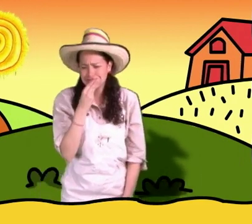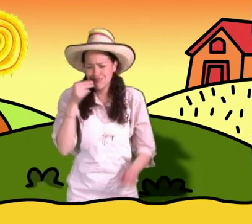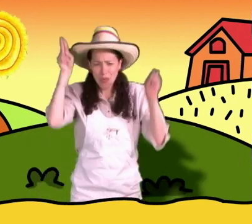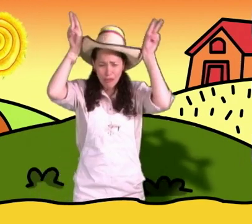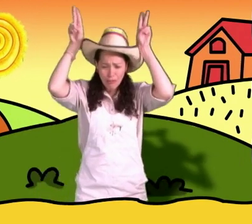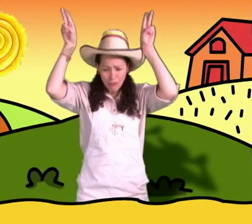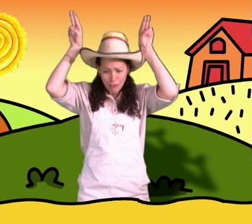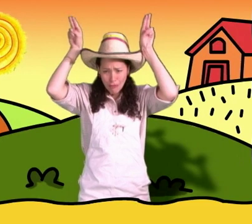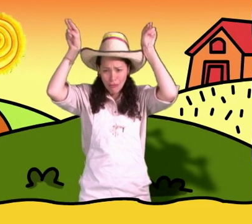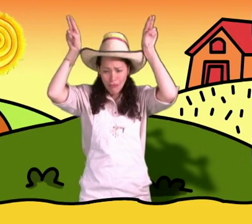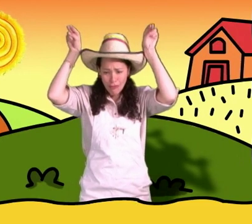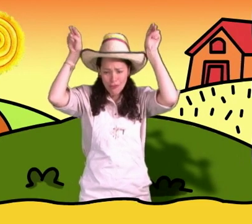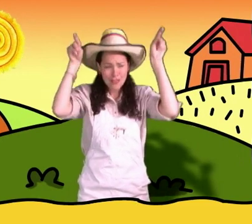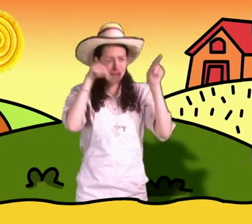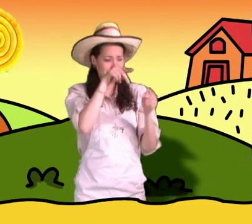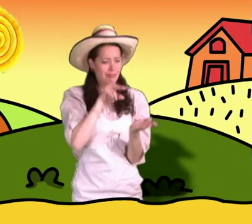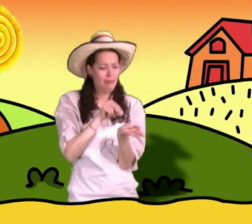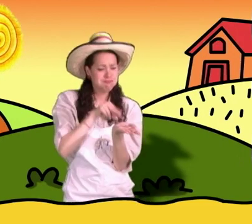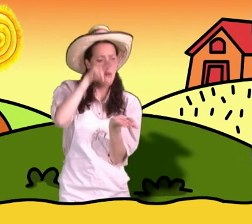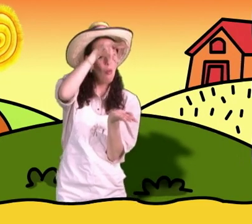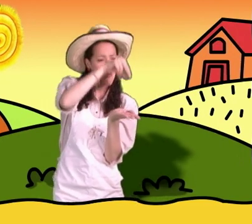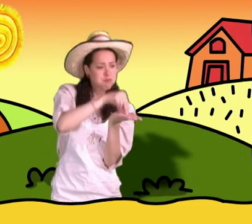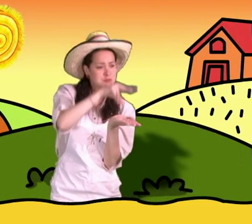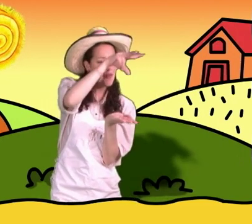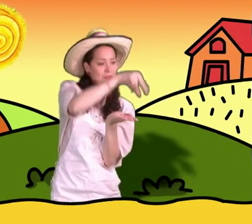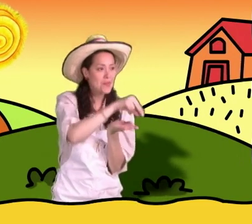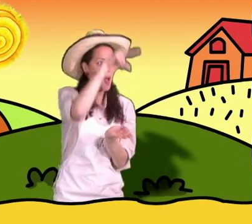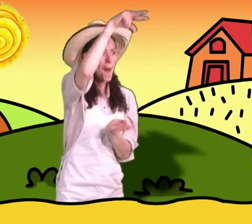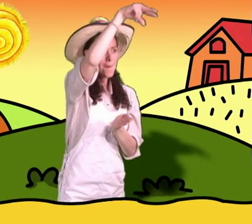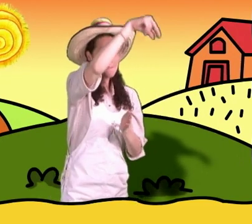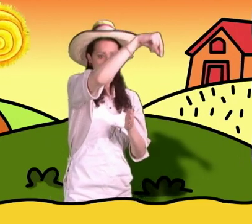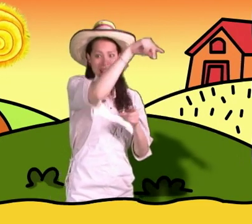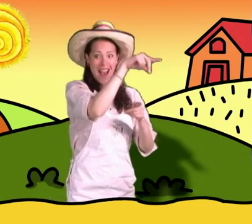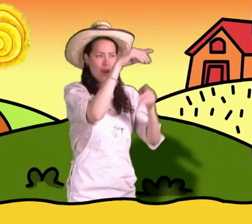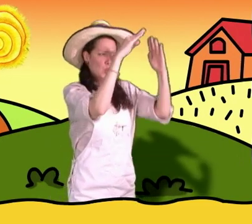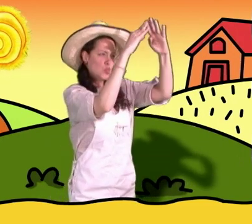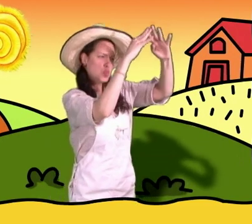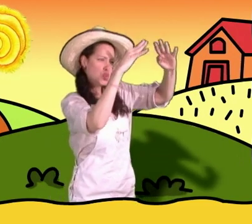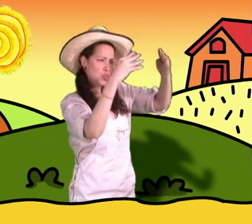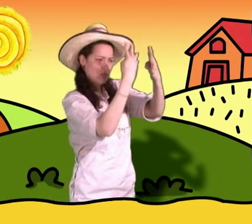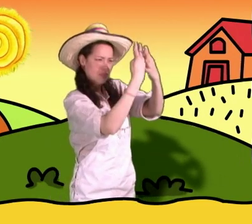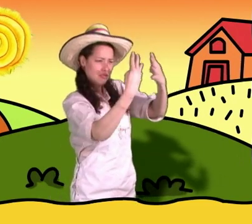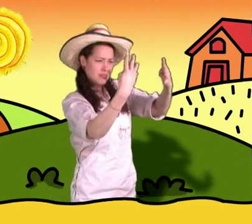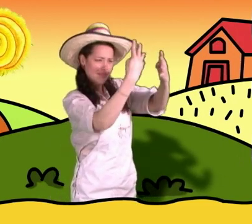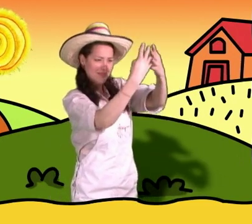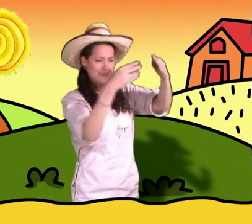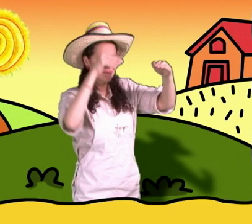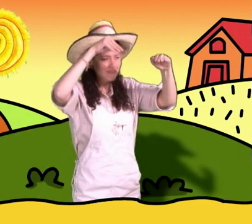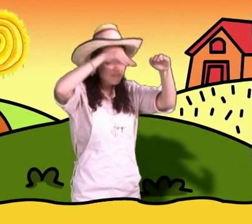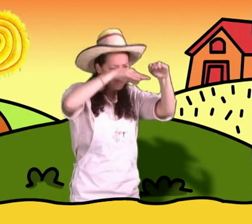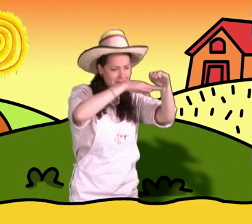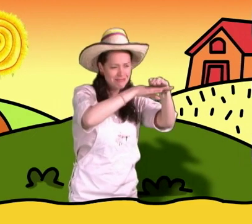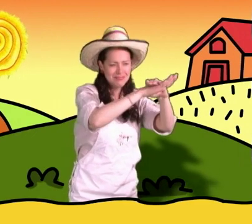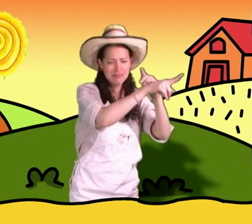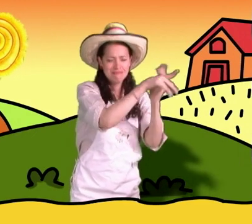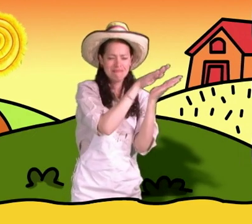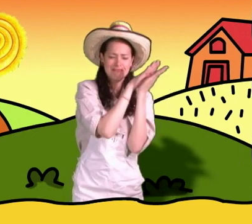Miren qué hermosos los conejos. Los conejitos les encanta brincar. Y allí en su conejera